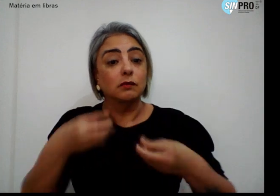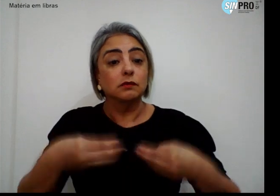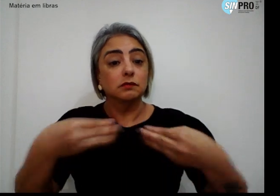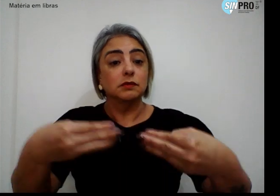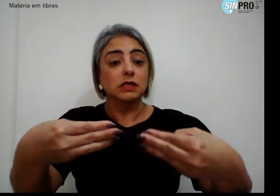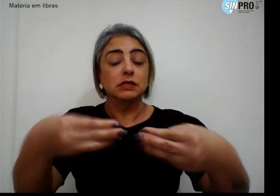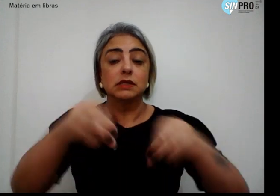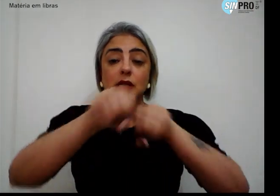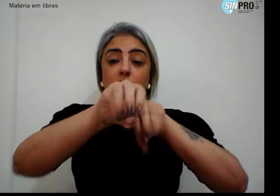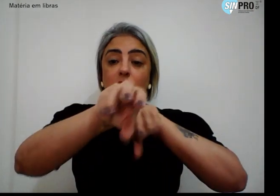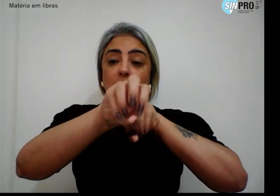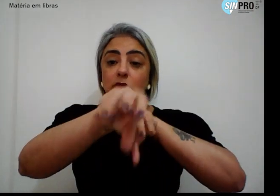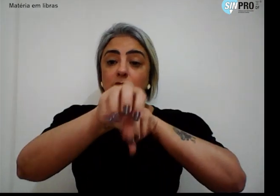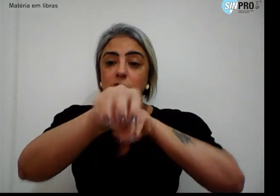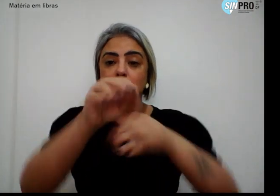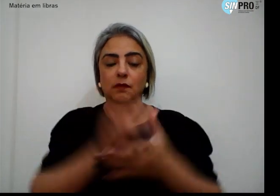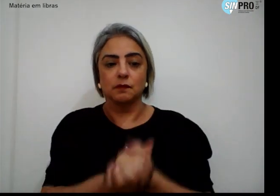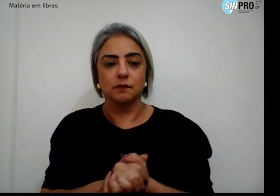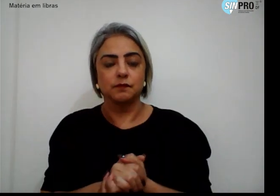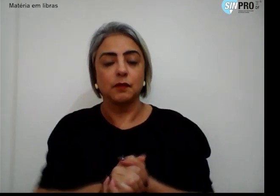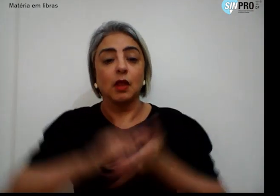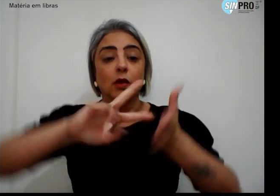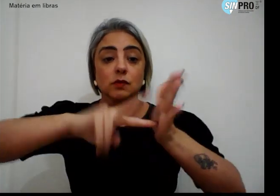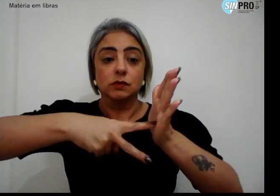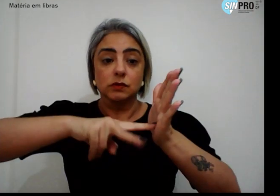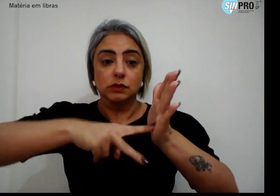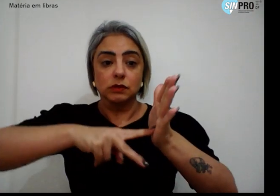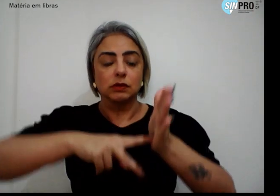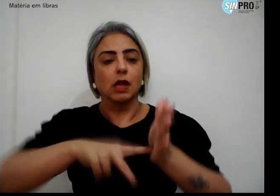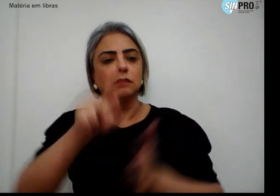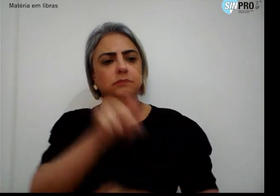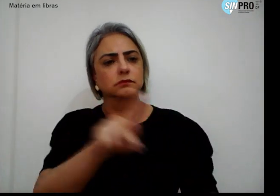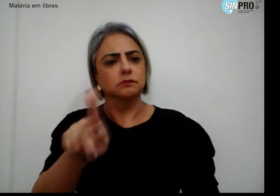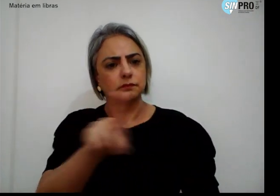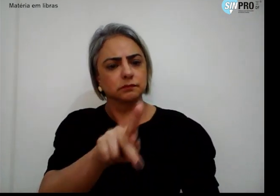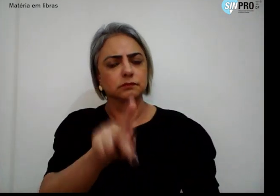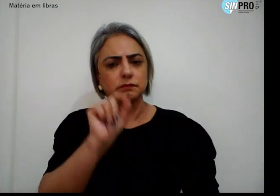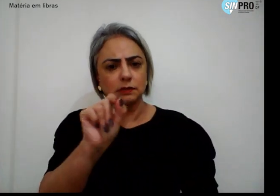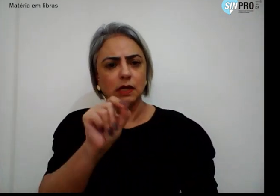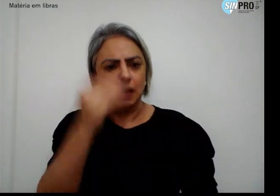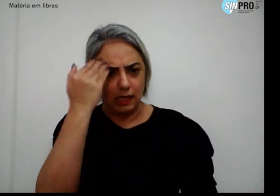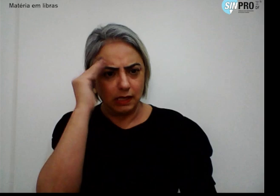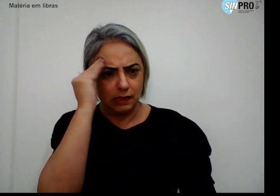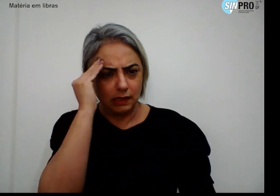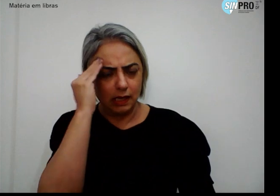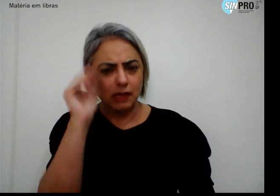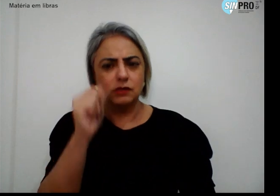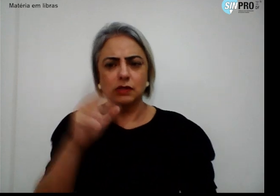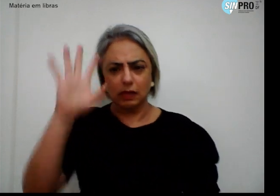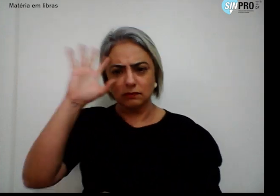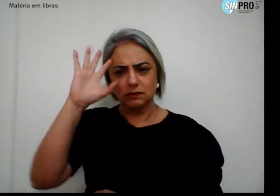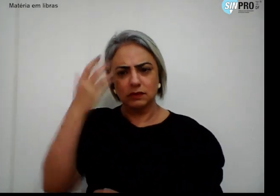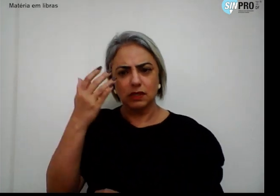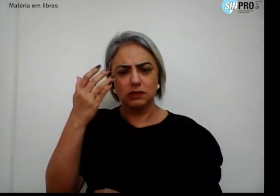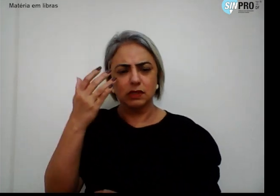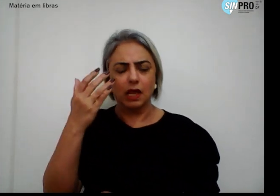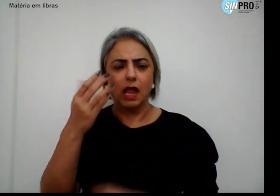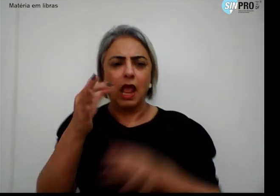Educação. O Sindicato dos Professores entende que tal decisão é juridicamente